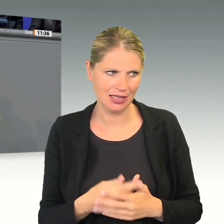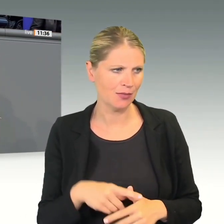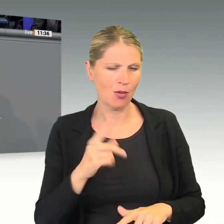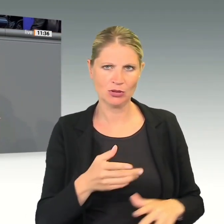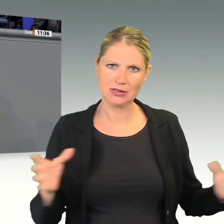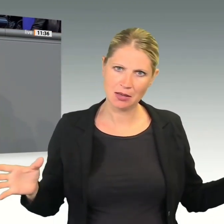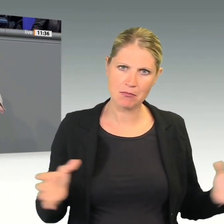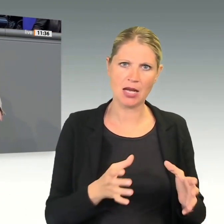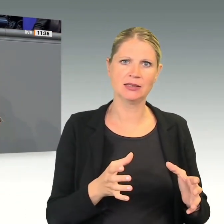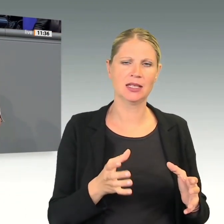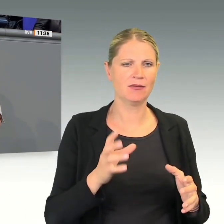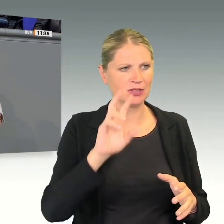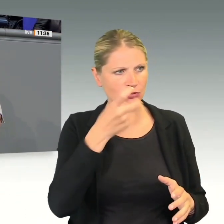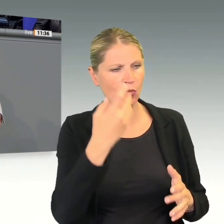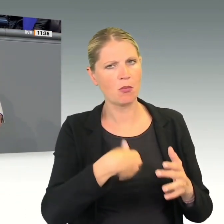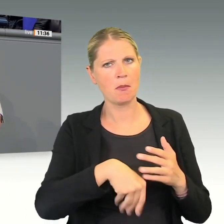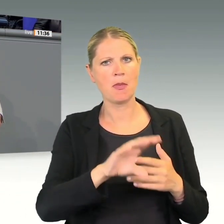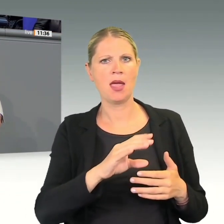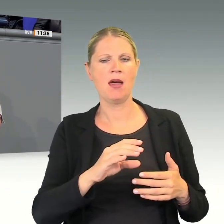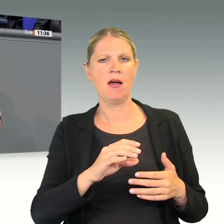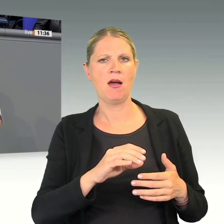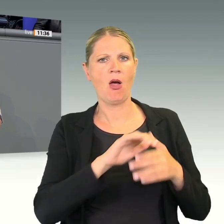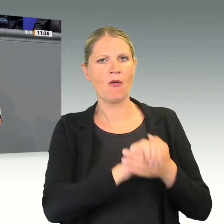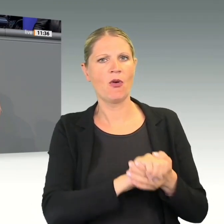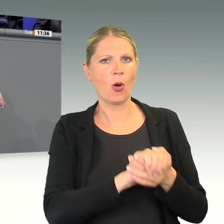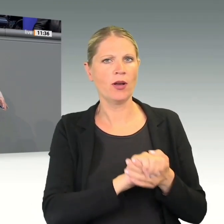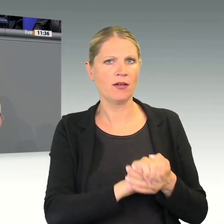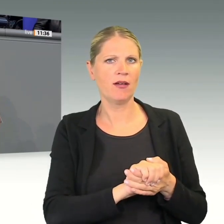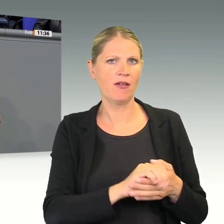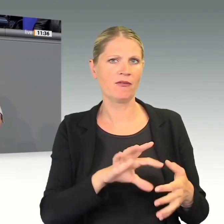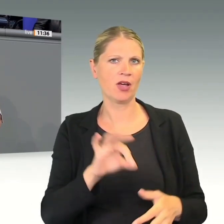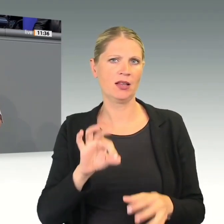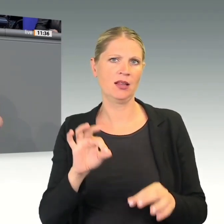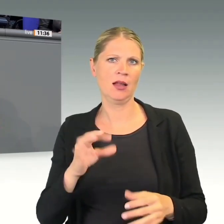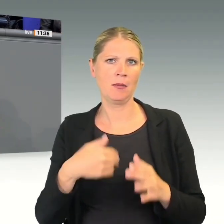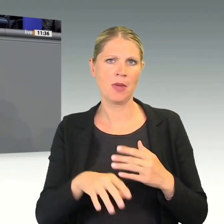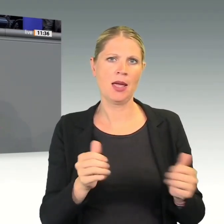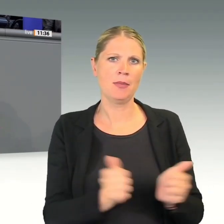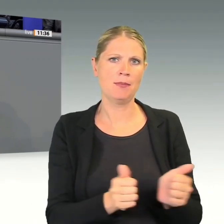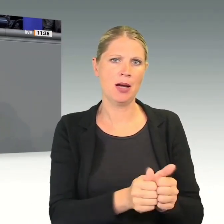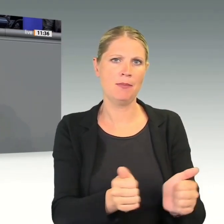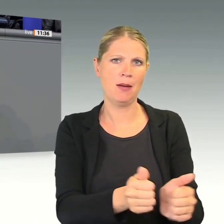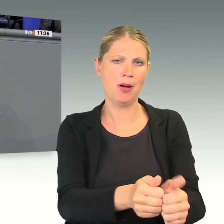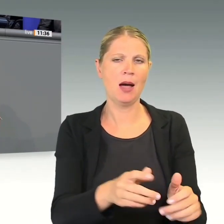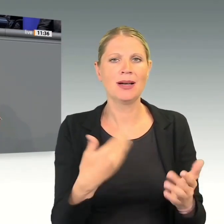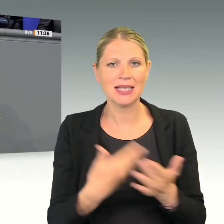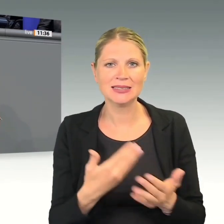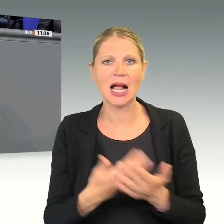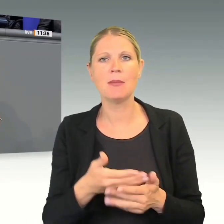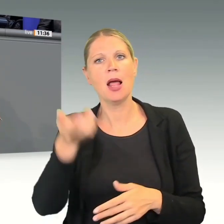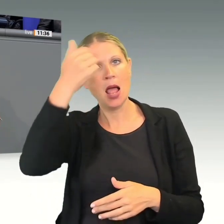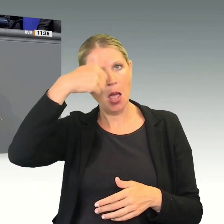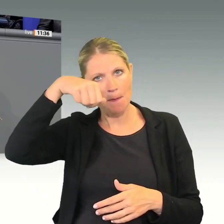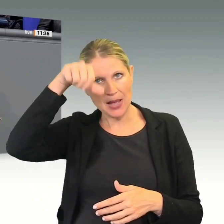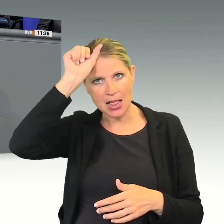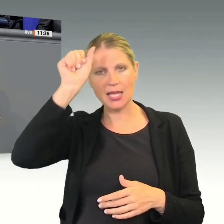Freunde finden. Aber dazu bedarf es einer Zusammenarbeit zwischen der Brüsseler und der Berliner Ebene. Deswegen lade ich alle dazu